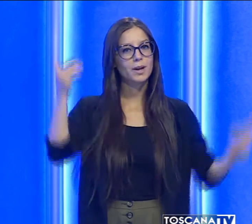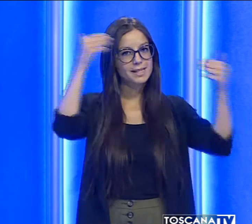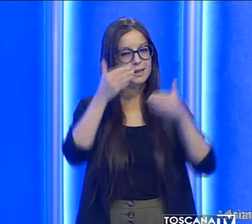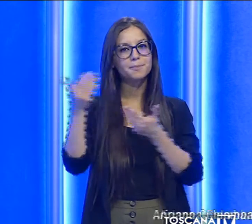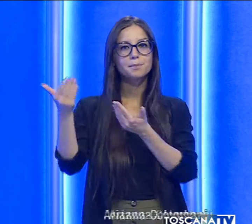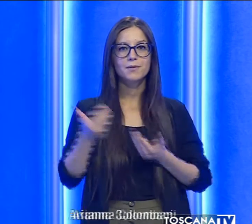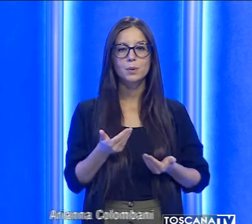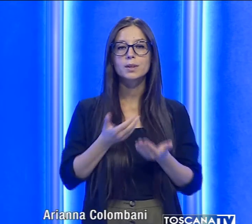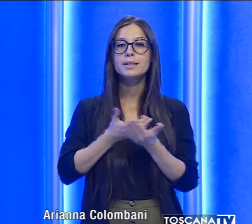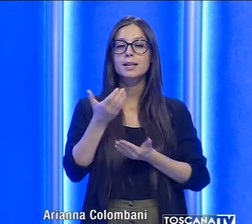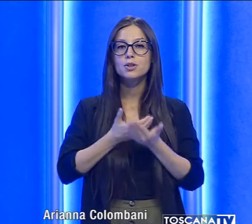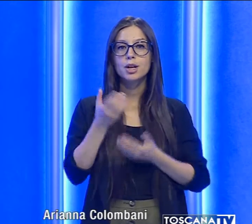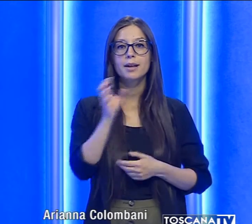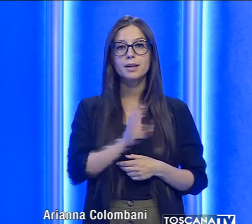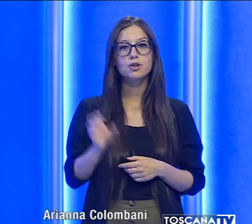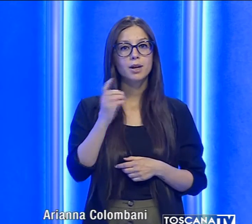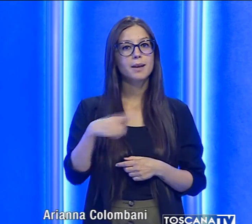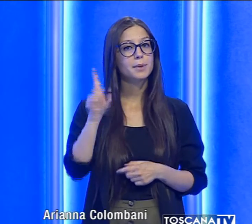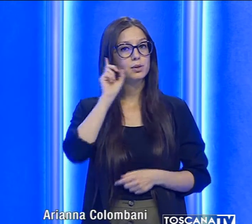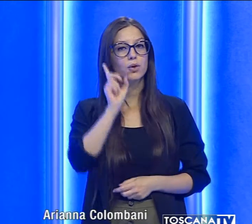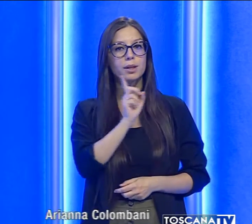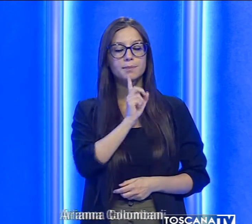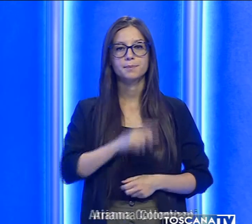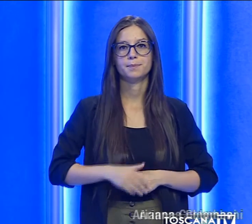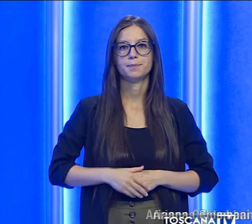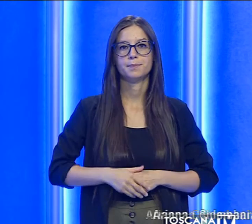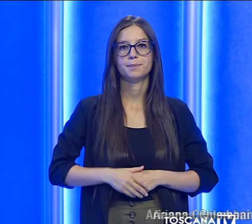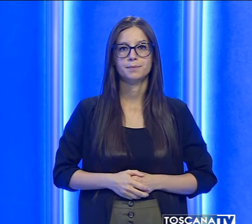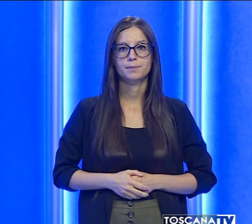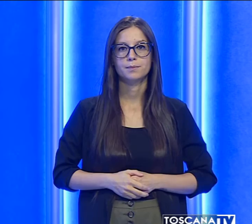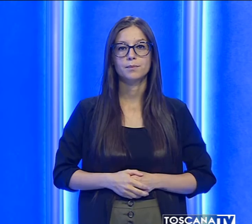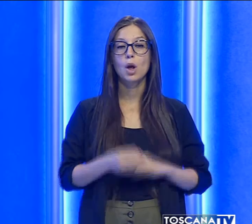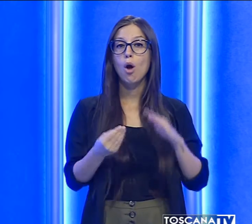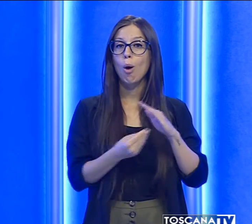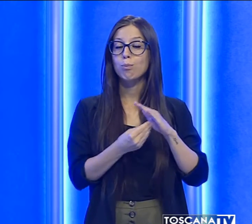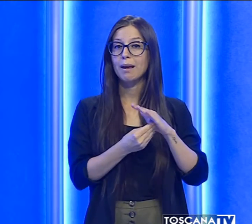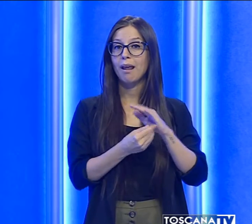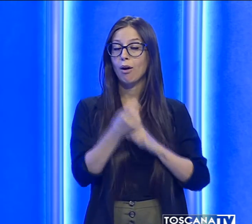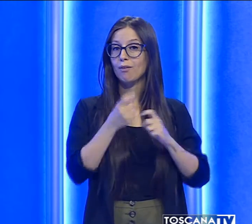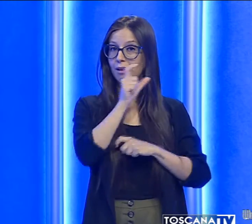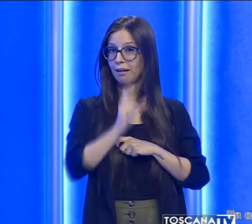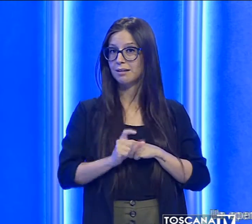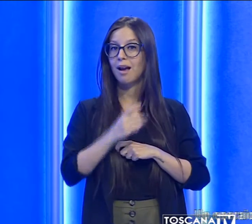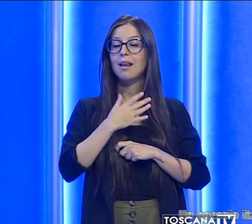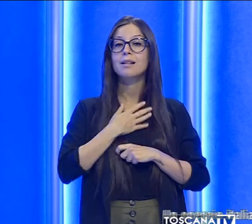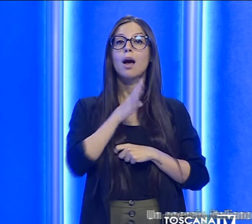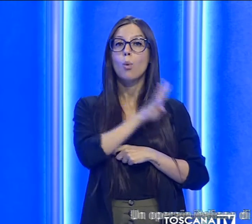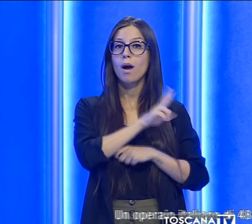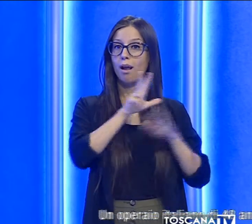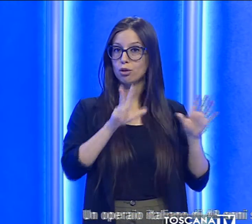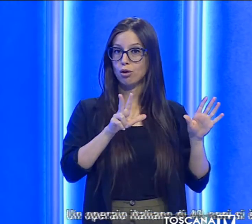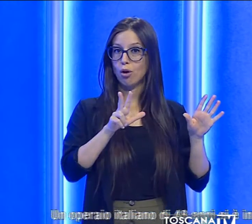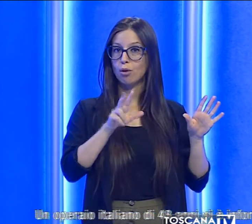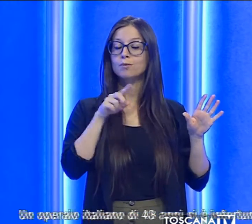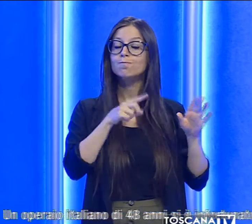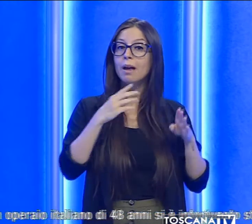Benvenuti al Tg regionale per sordi. Un operaio italiano di 48 anni si è